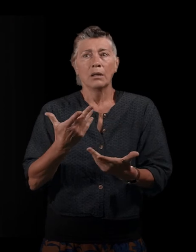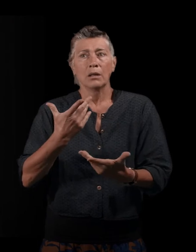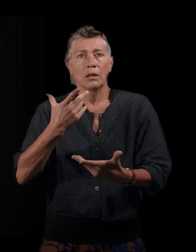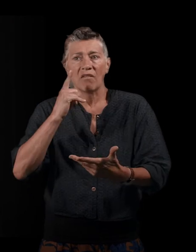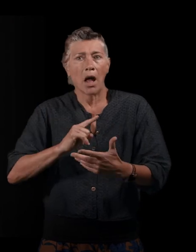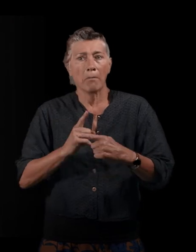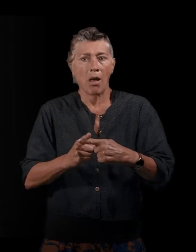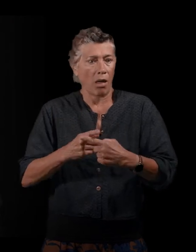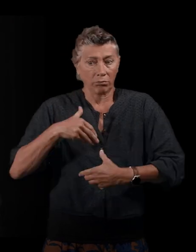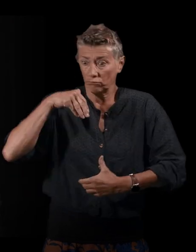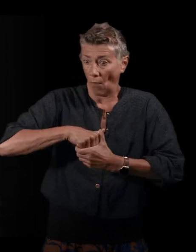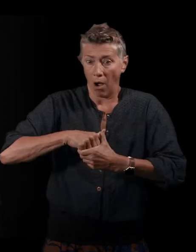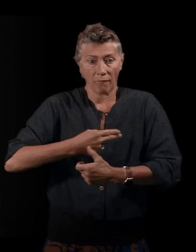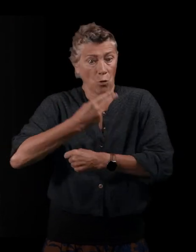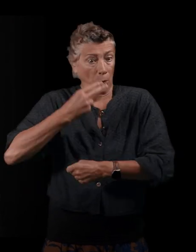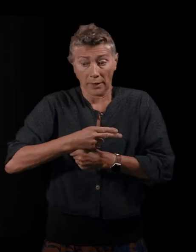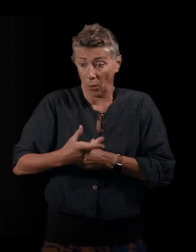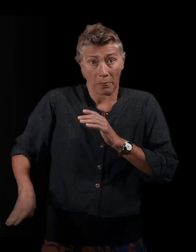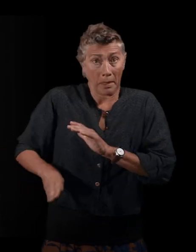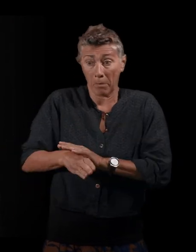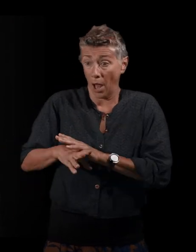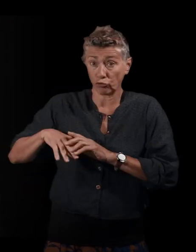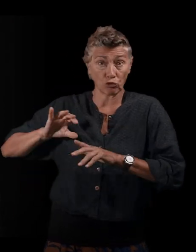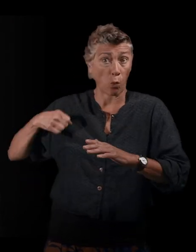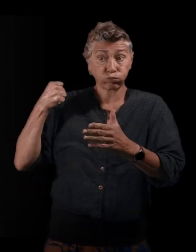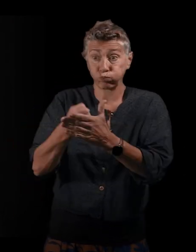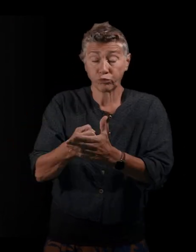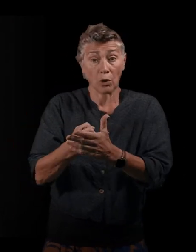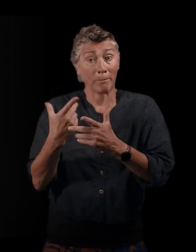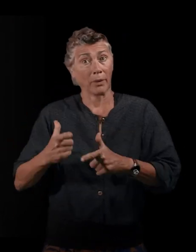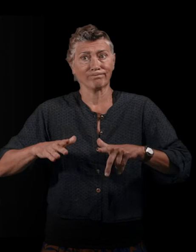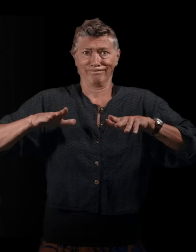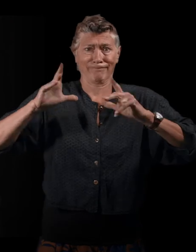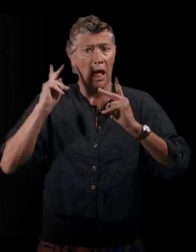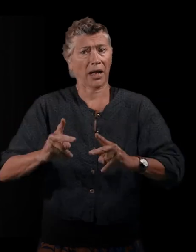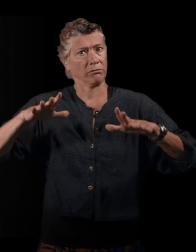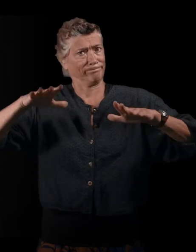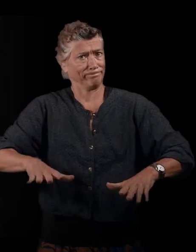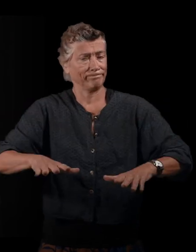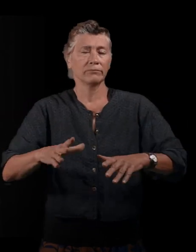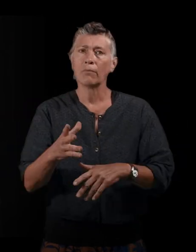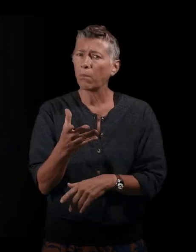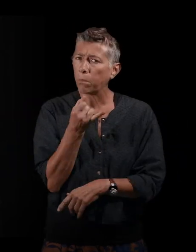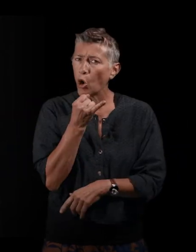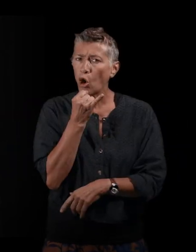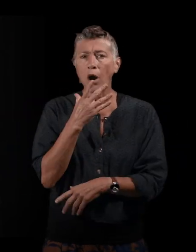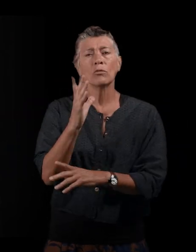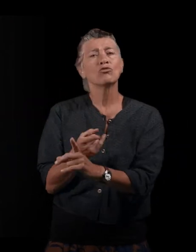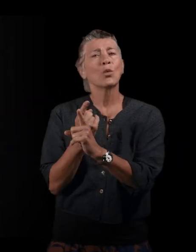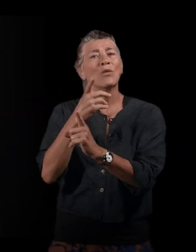la frontière, du moment du départ à celui de l'arrivée, qui n pas encore vraiment une arrivée. En fait, moi, quand je les rencontre, ces femmes, elles sont en Europe, mais elles ne sont pas encore